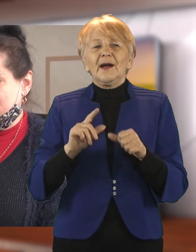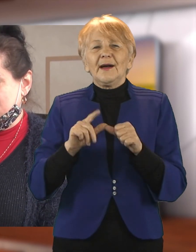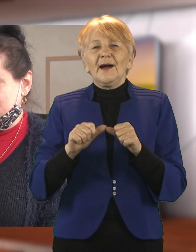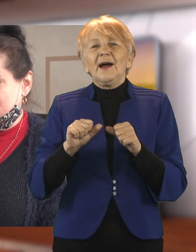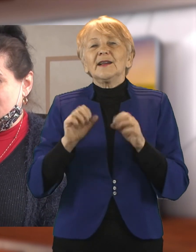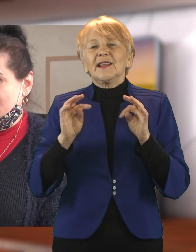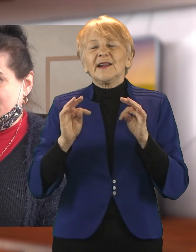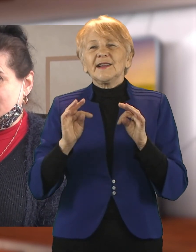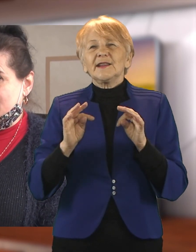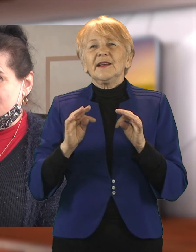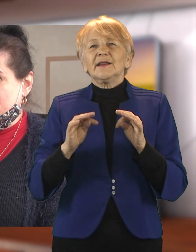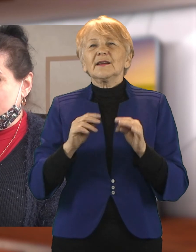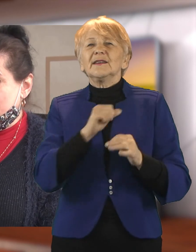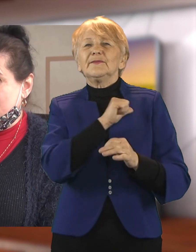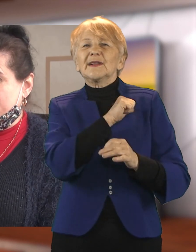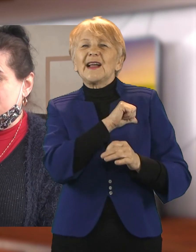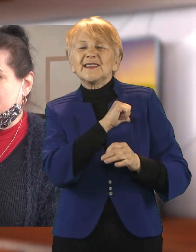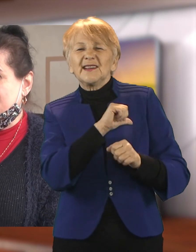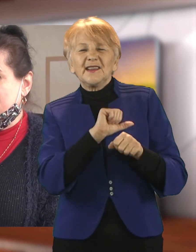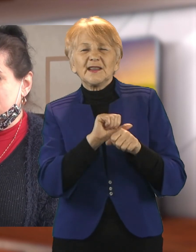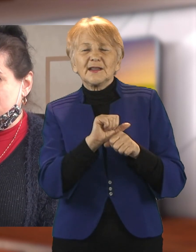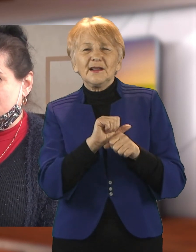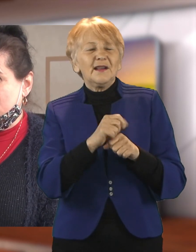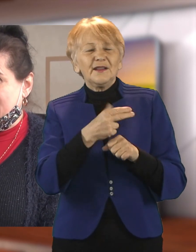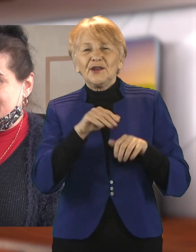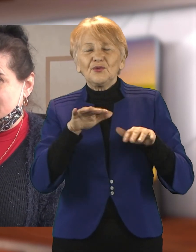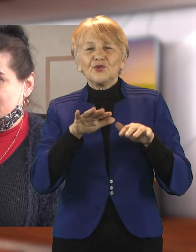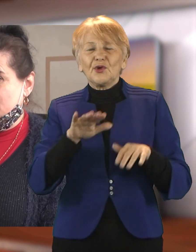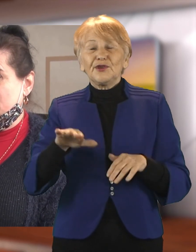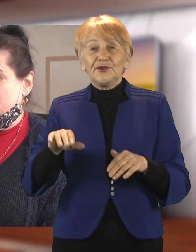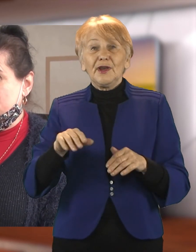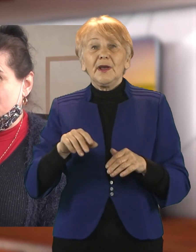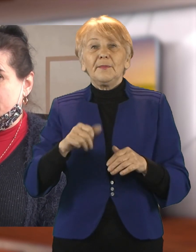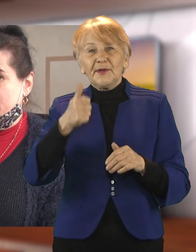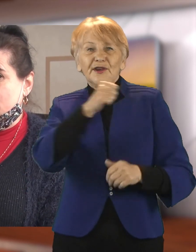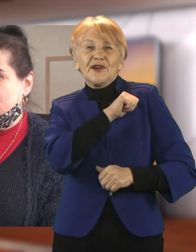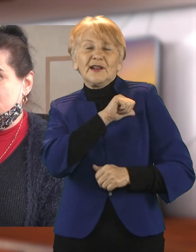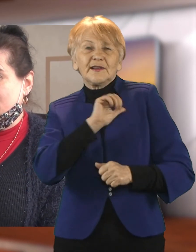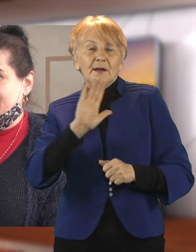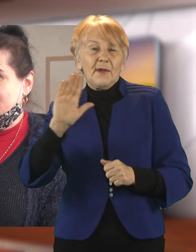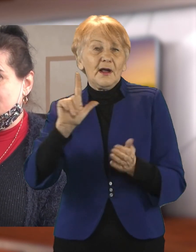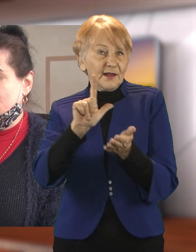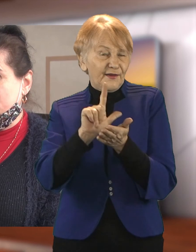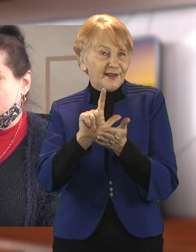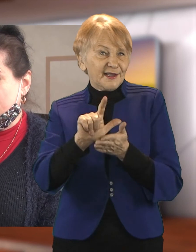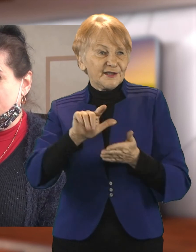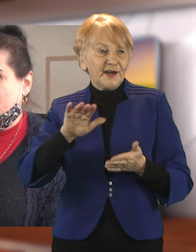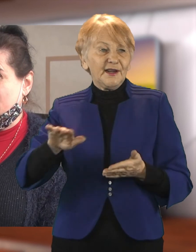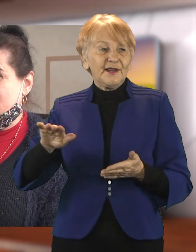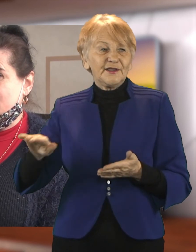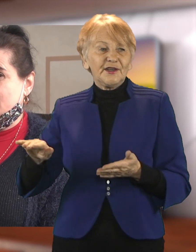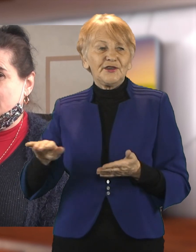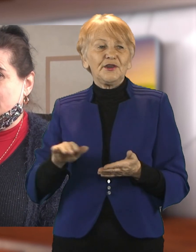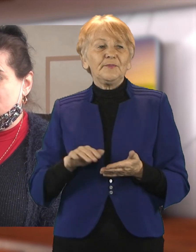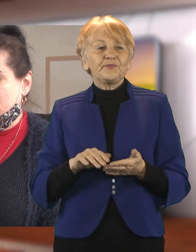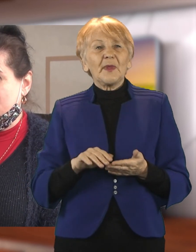12 dzieci. Więc być może, że damy tym dzieciom do klasy, żeby nie musiały po prostu chodzić do klasy komputerowej, bo